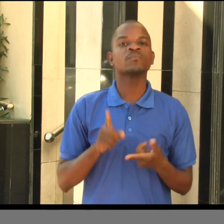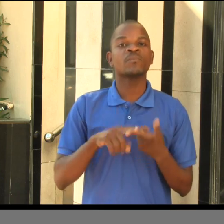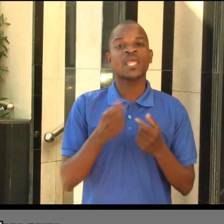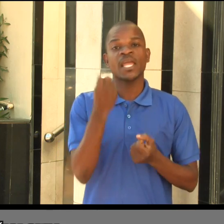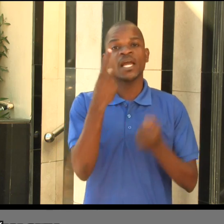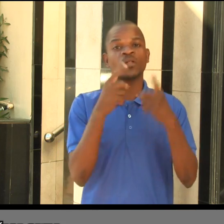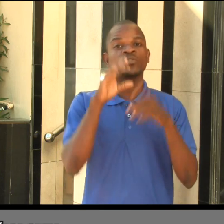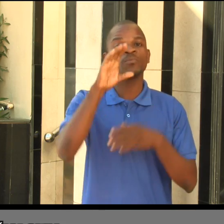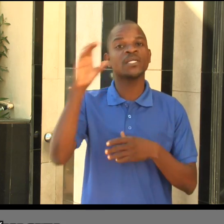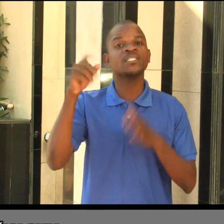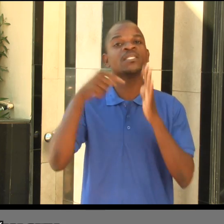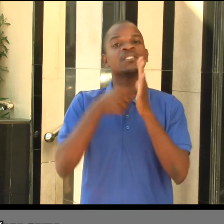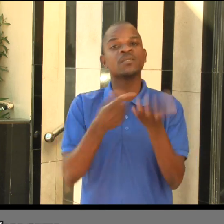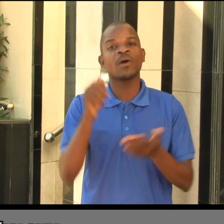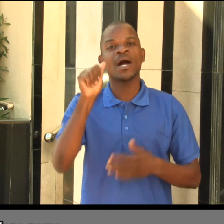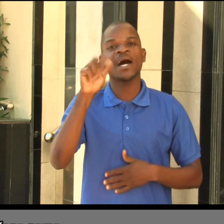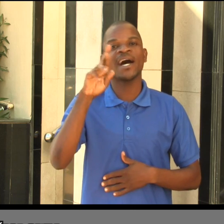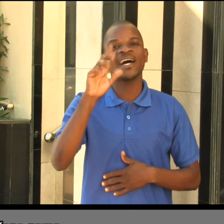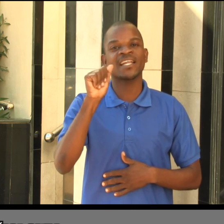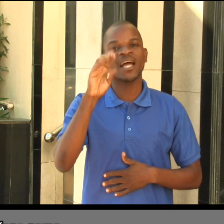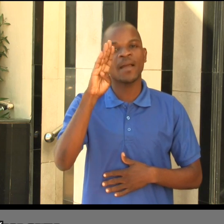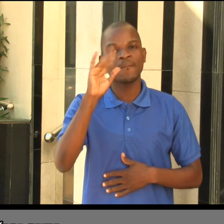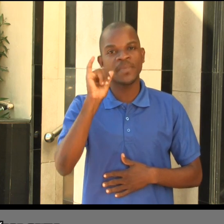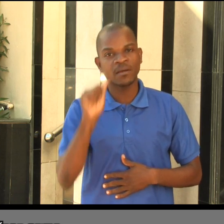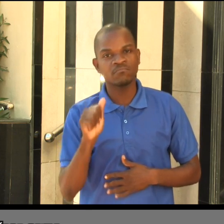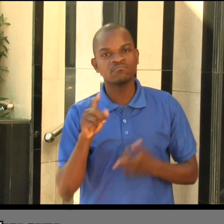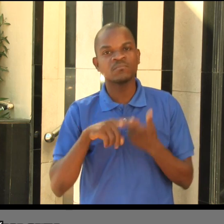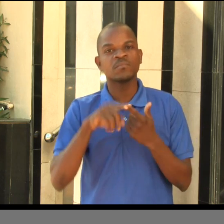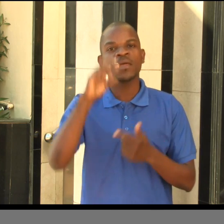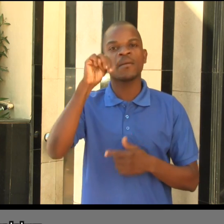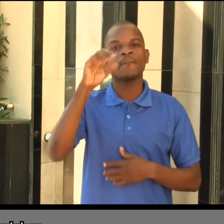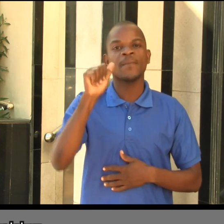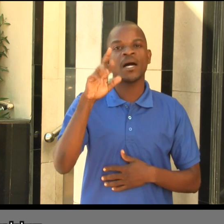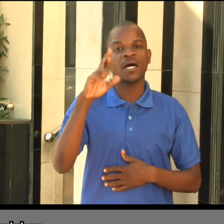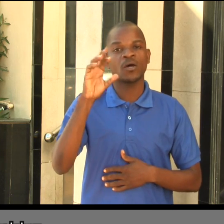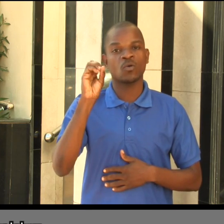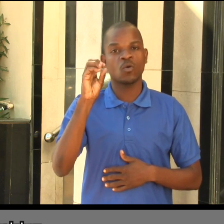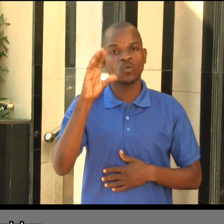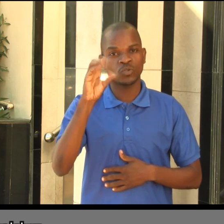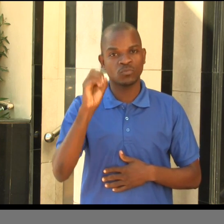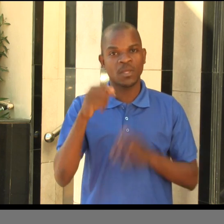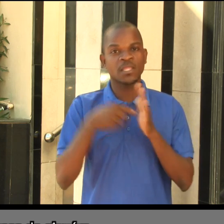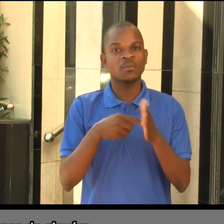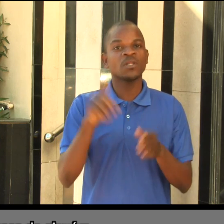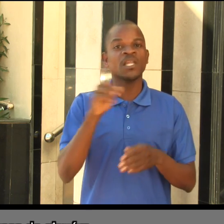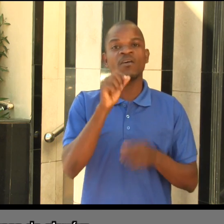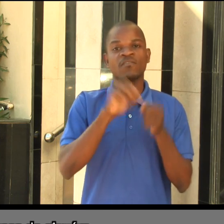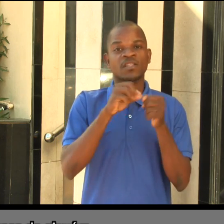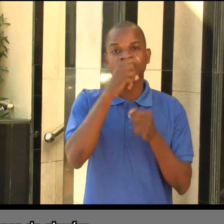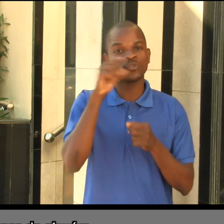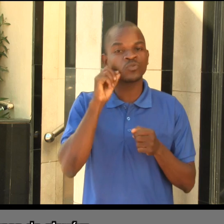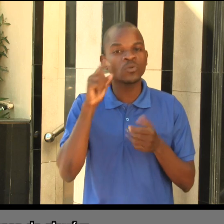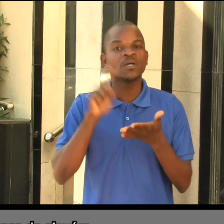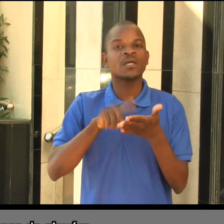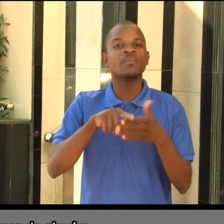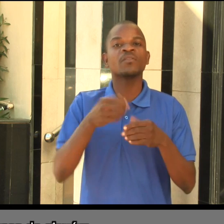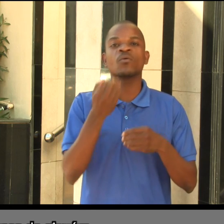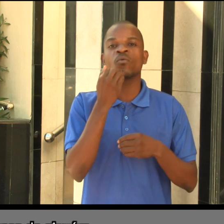Em alguns países como a Arábia Saudita e Marrocos, não praticar o jejum e comer em frente de um jejuador